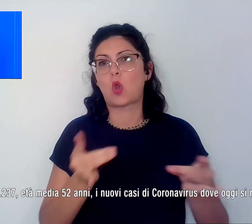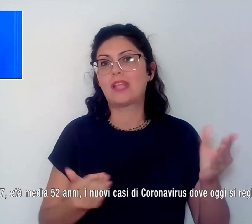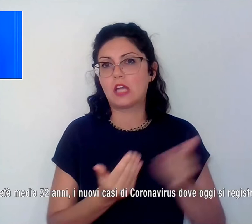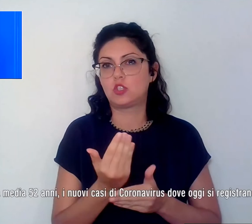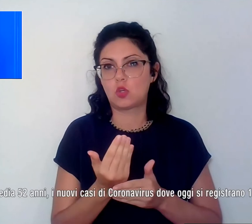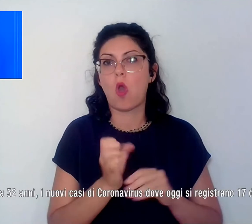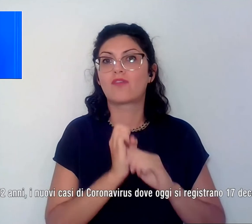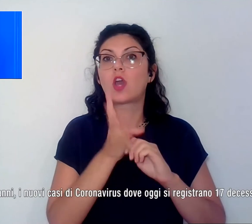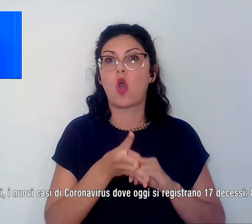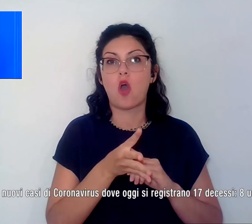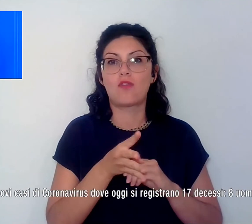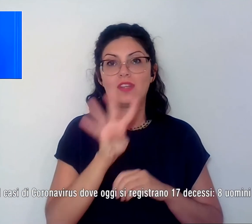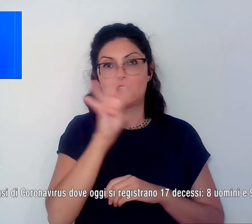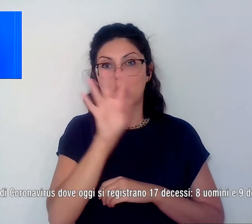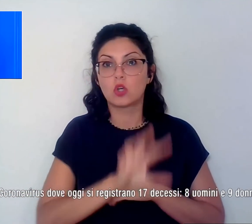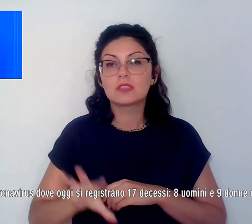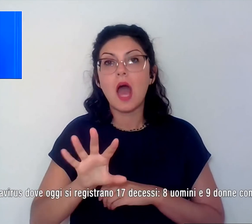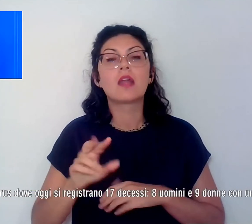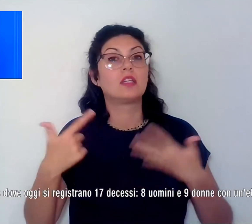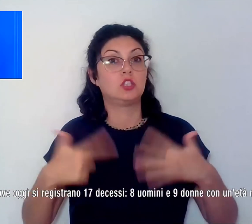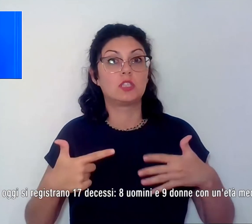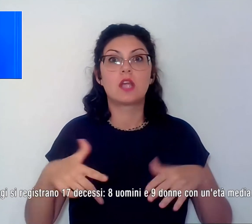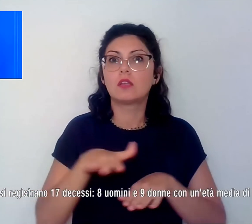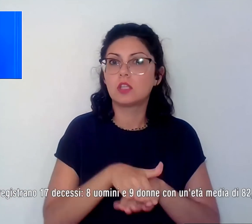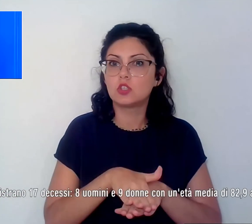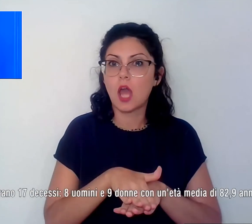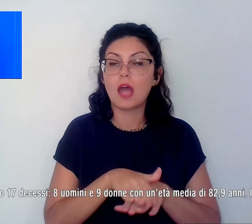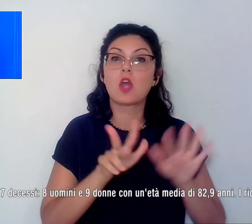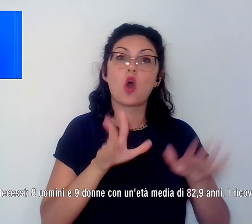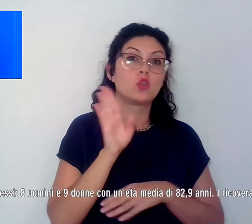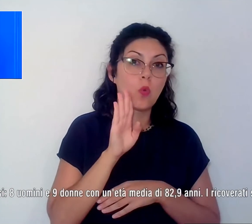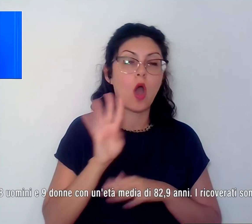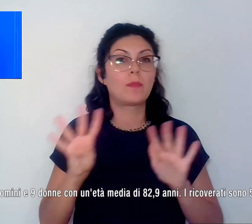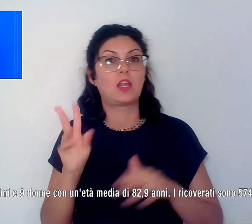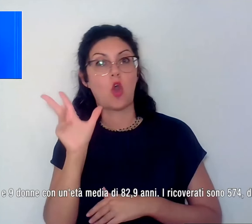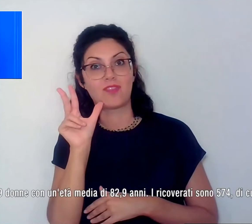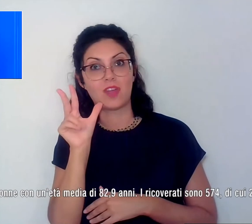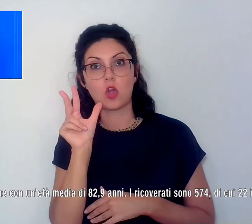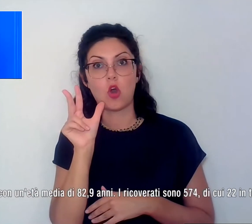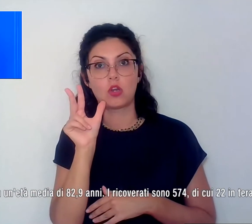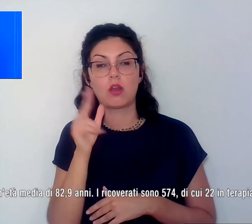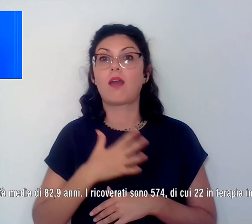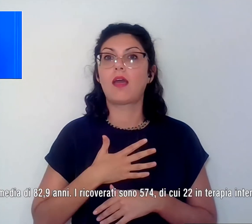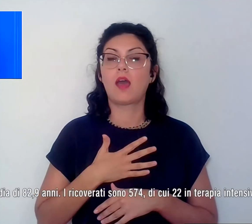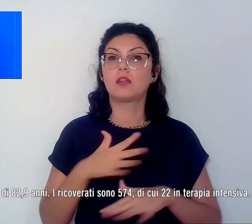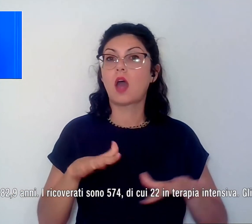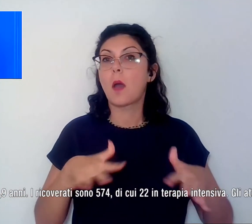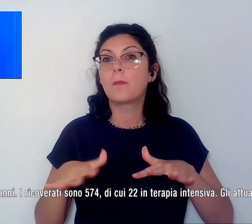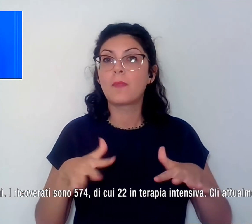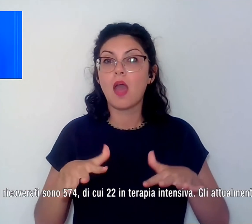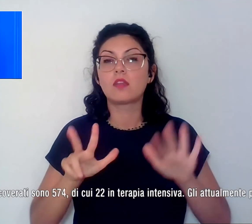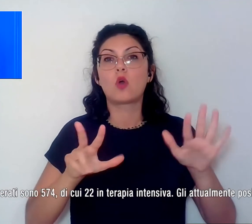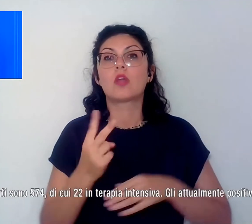regione, 17 i decessi, 8 uomini e 9 donne con un'età media di 82